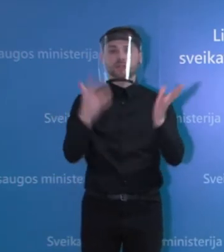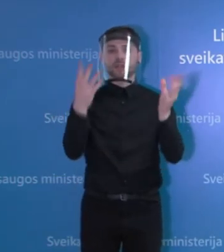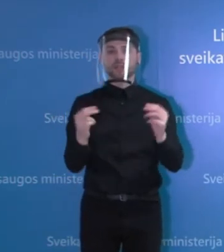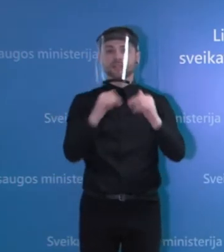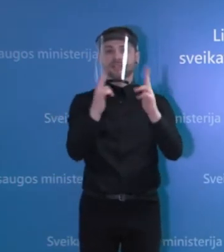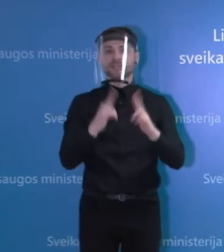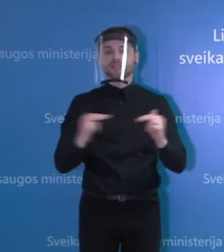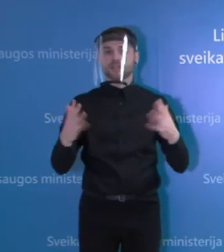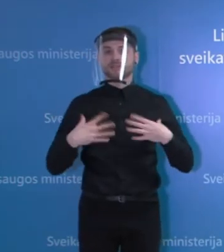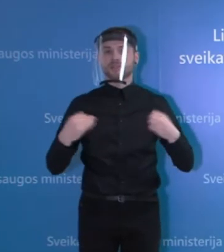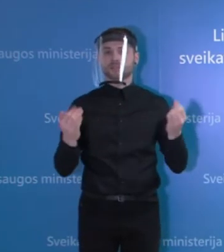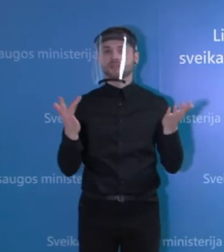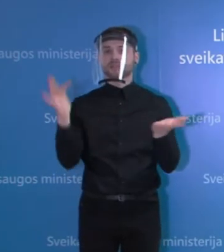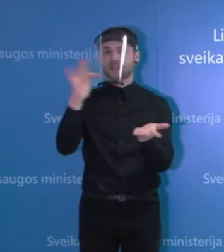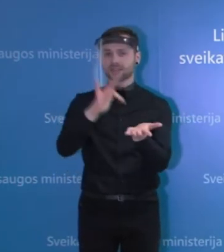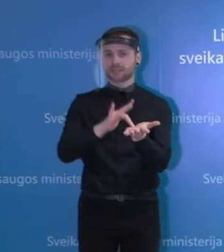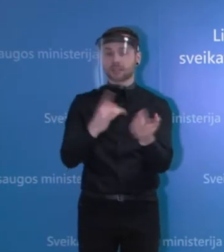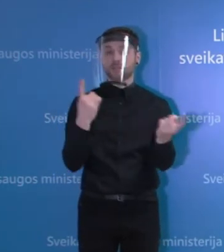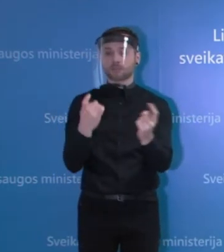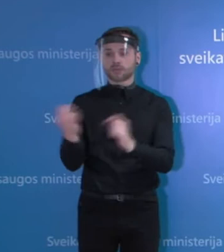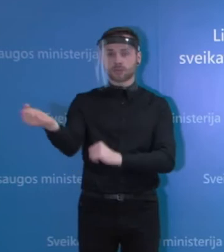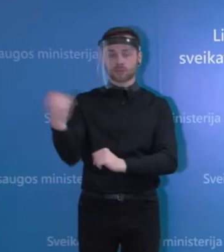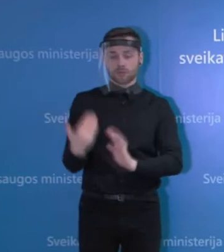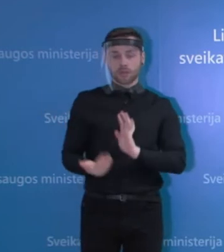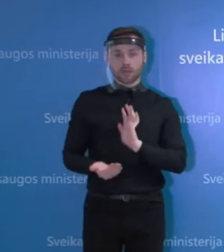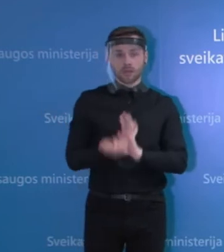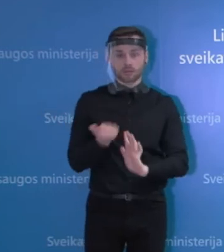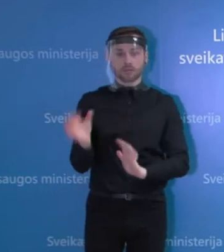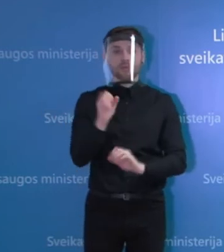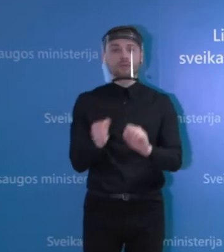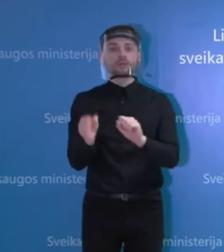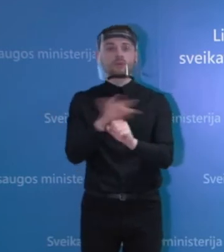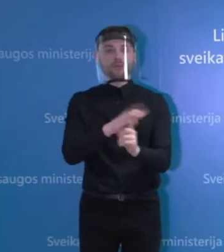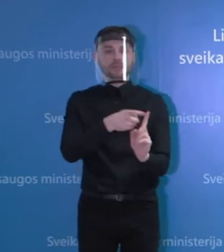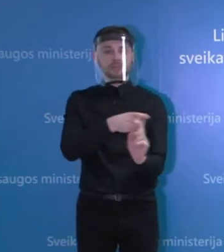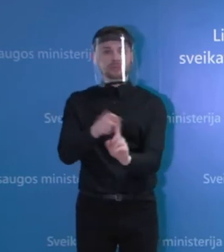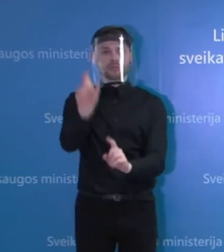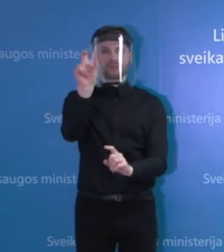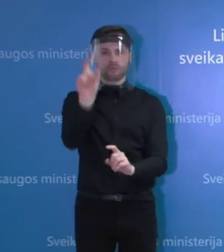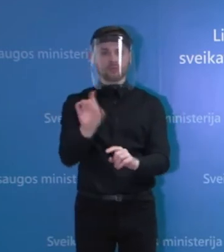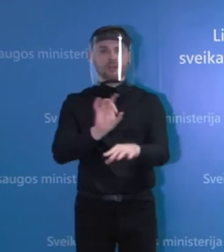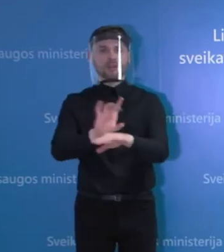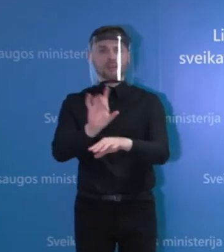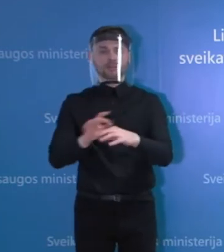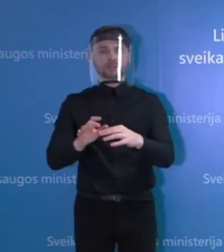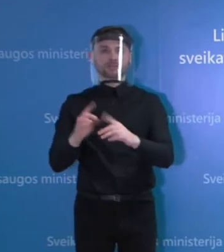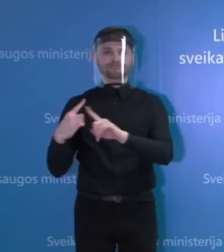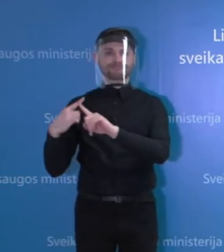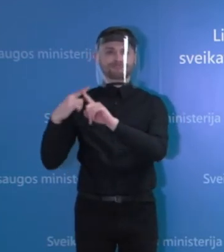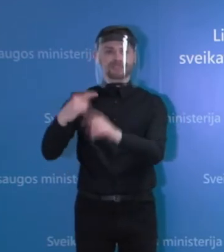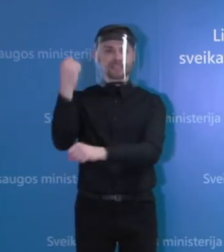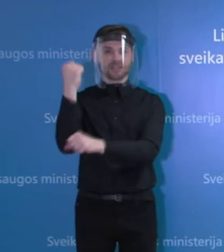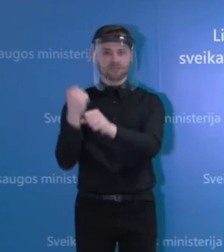Nacionalinis visuomenės veikatos centras gavo informaciją apie COVID-19 susirgusi Klaipėdos greitosios medicinos